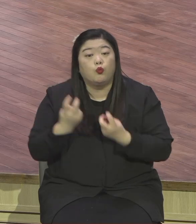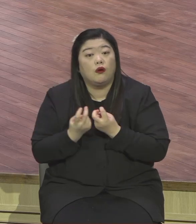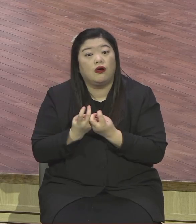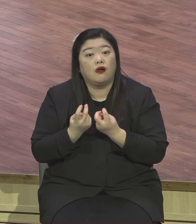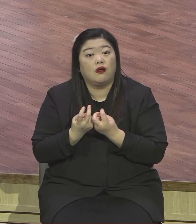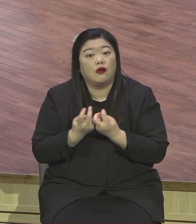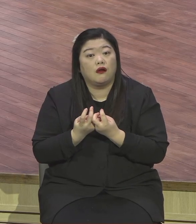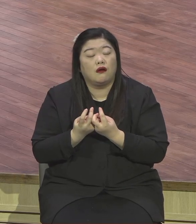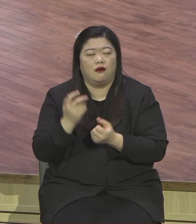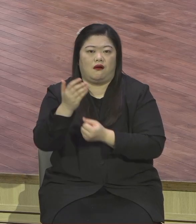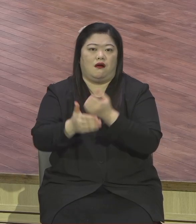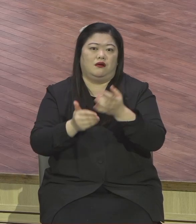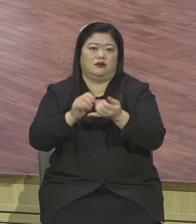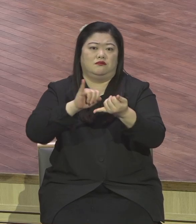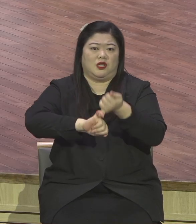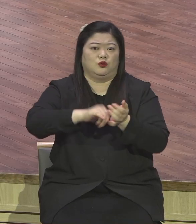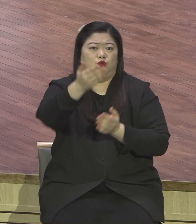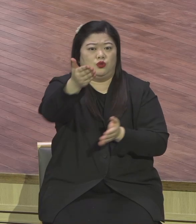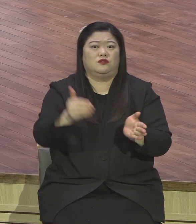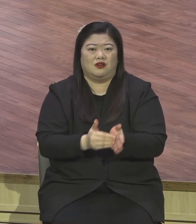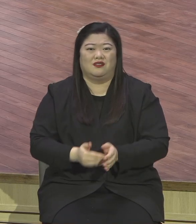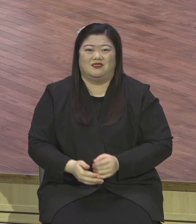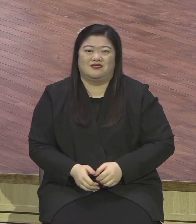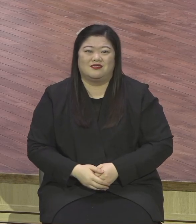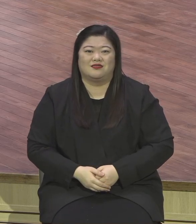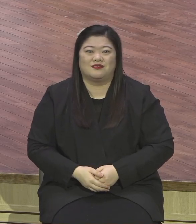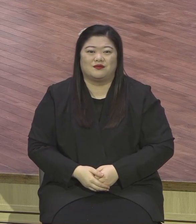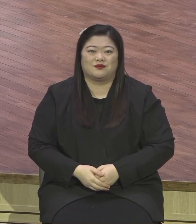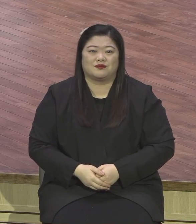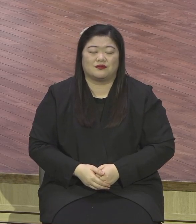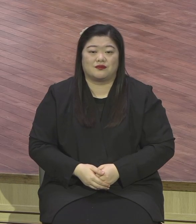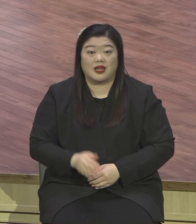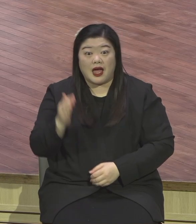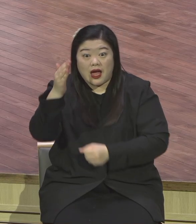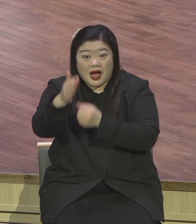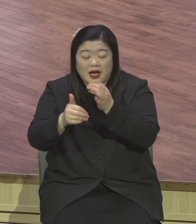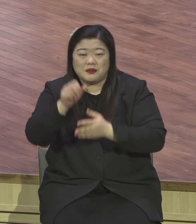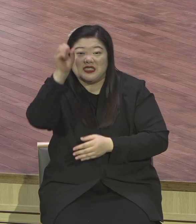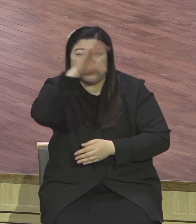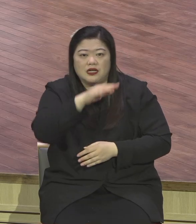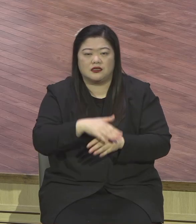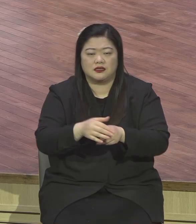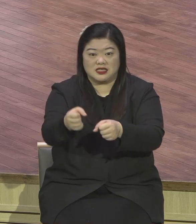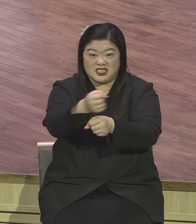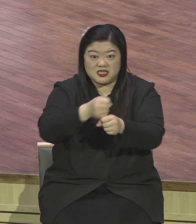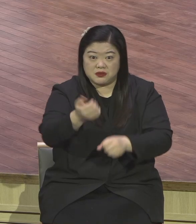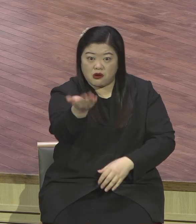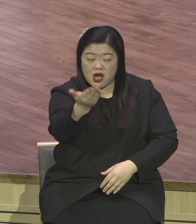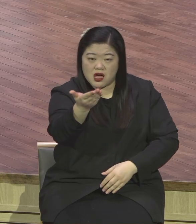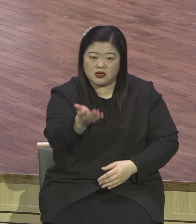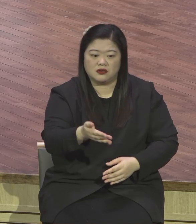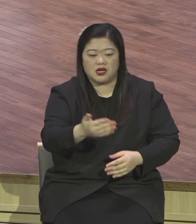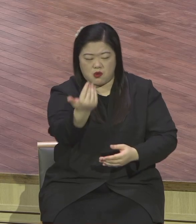하나님은 단순히 짐을 벗겨주시는 그런 수준이 아니에요. 짐만 벗겨주는 게 아니에요.